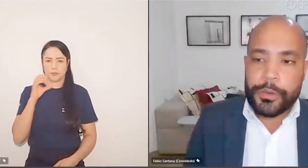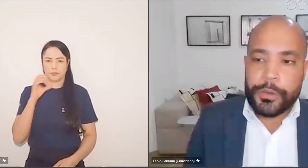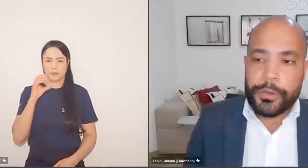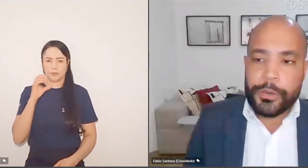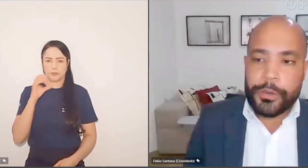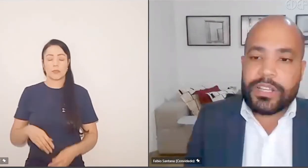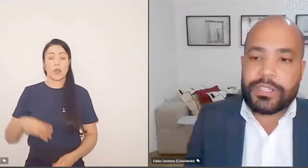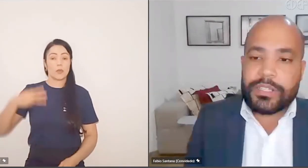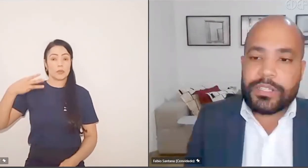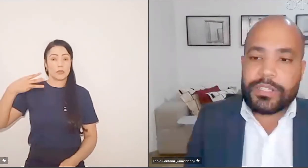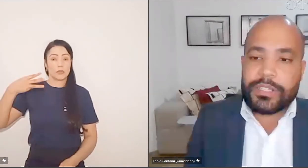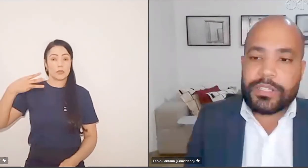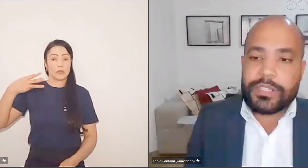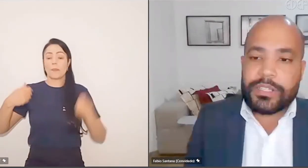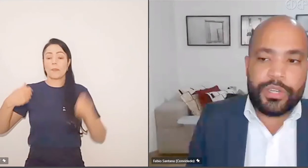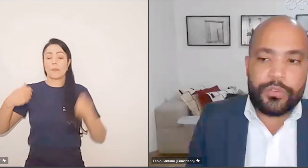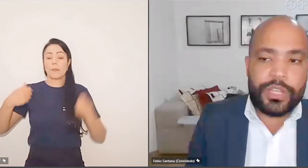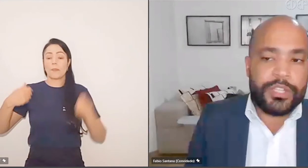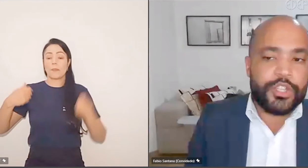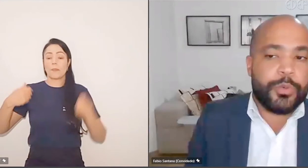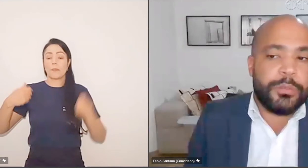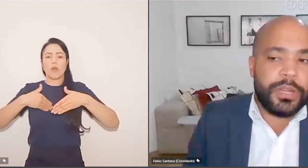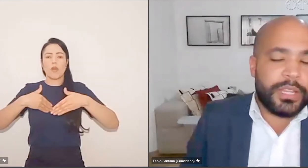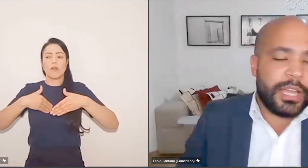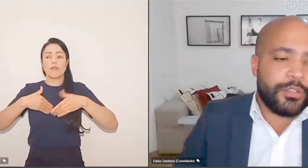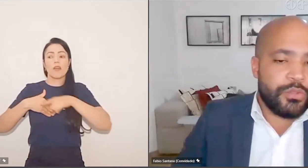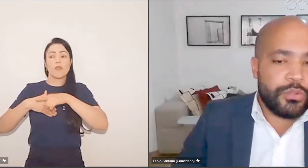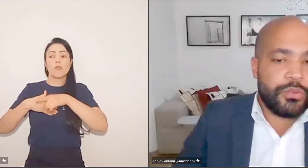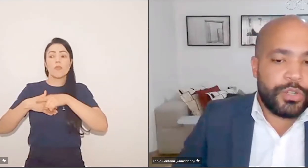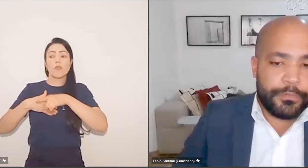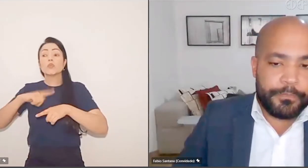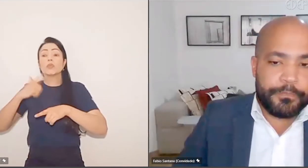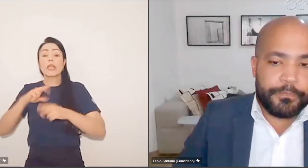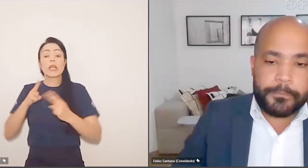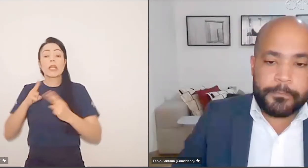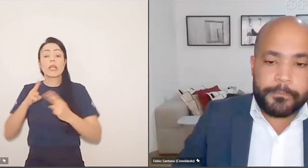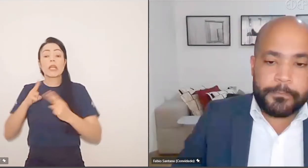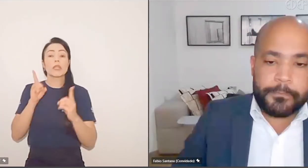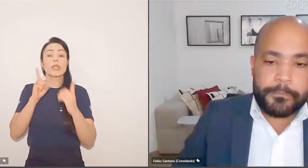enunciado 3 prevê a comprovação prévia da negativa ou da indisponibilidade no SUS.